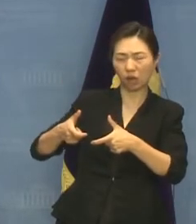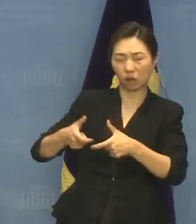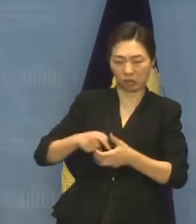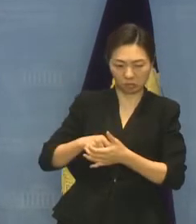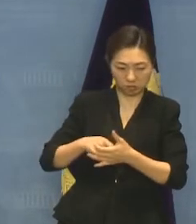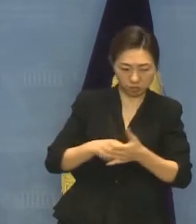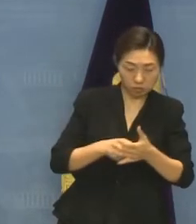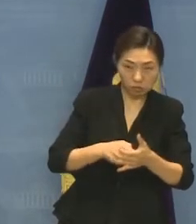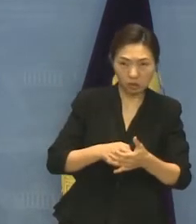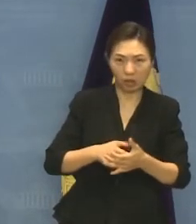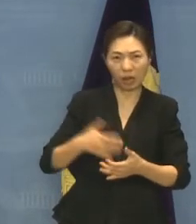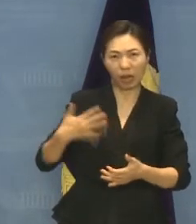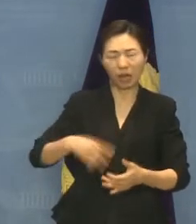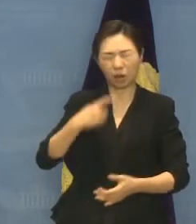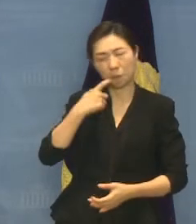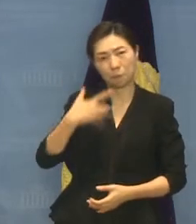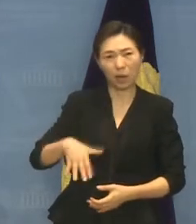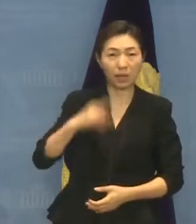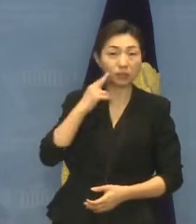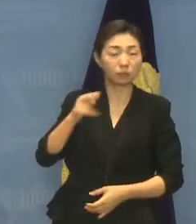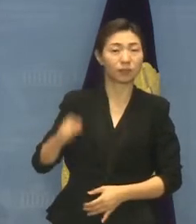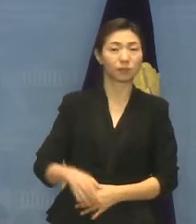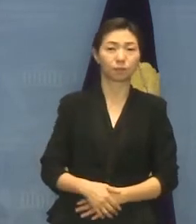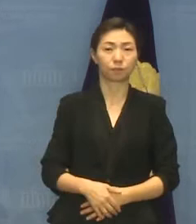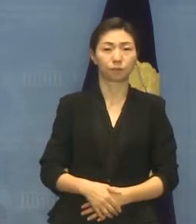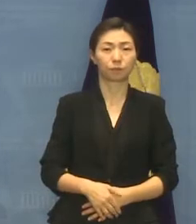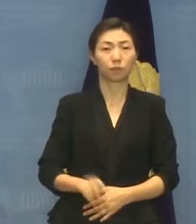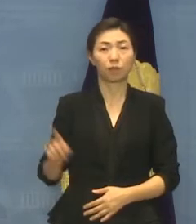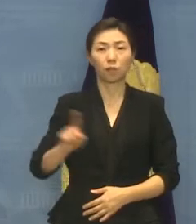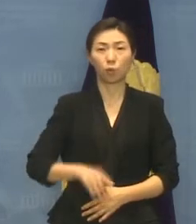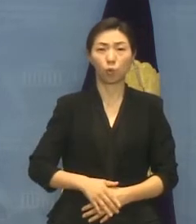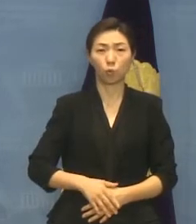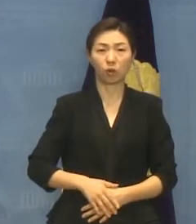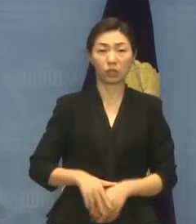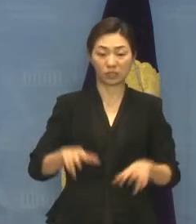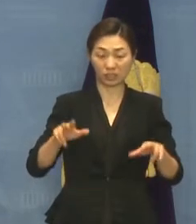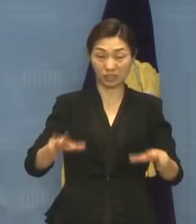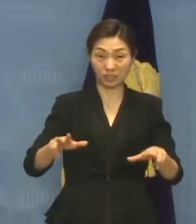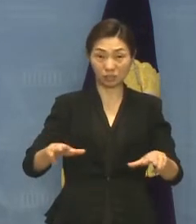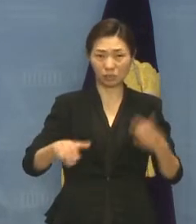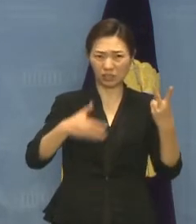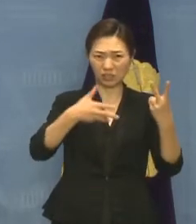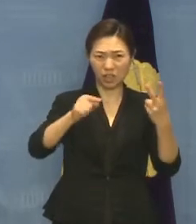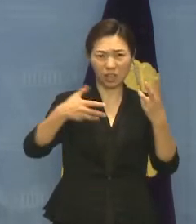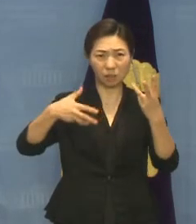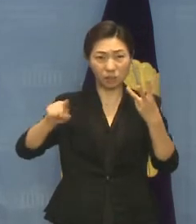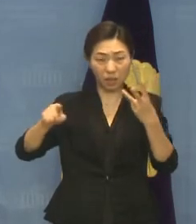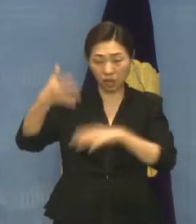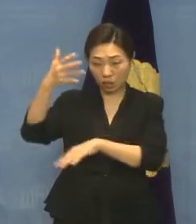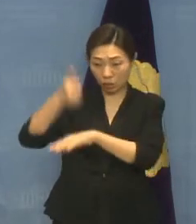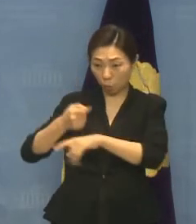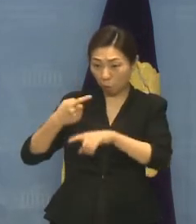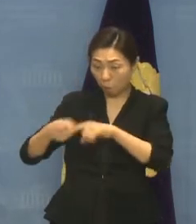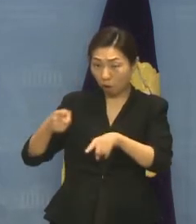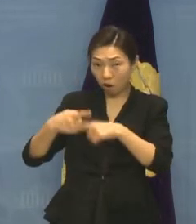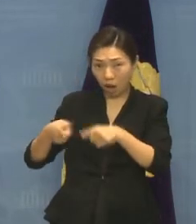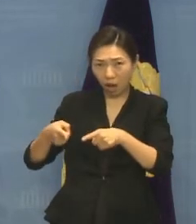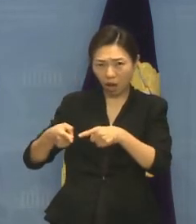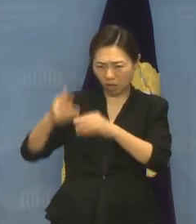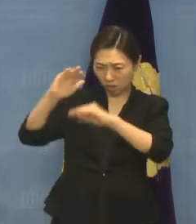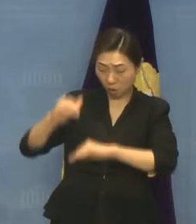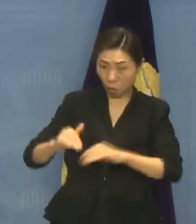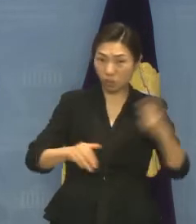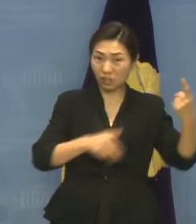이행하지 않았다. 이는 동일한 권고가 사실상 그대로 담긴 2, 3차 최종 견해